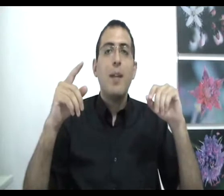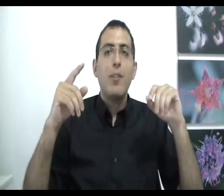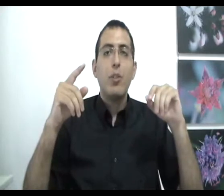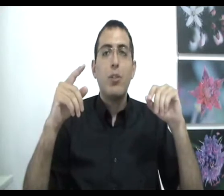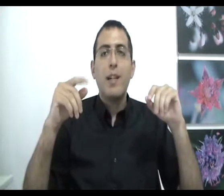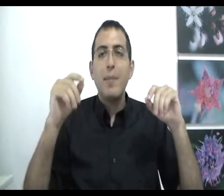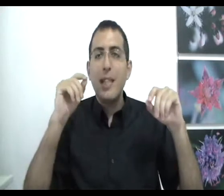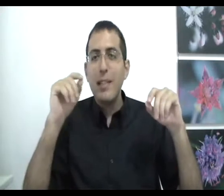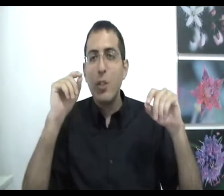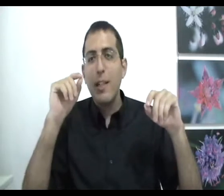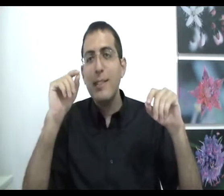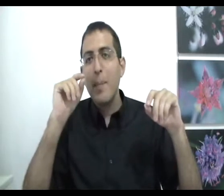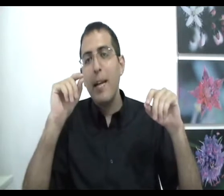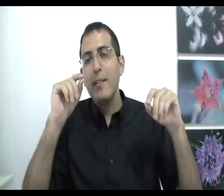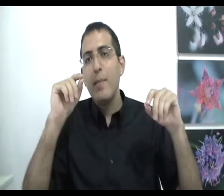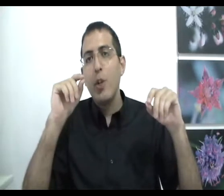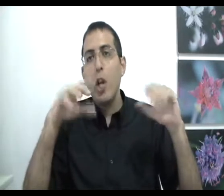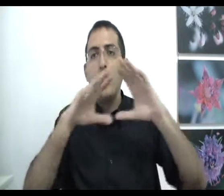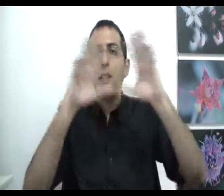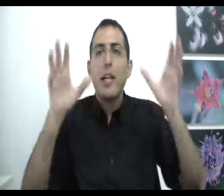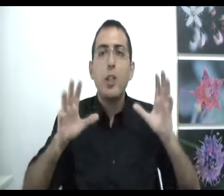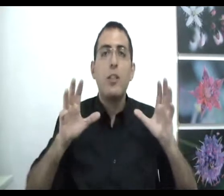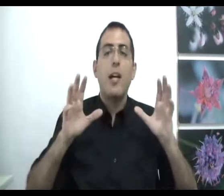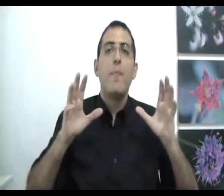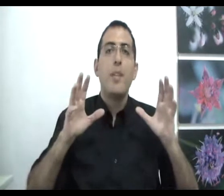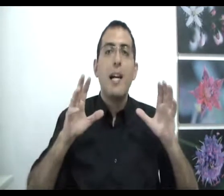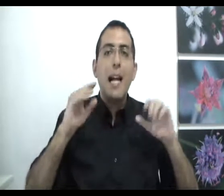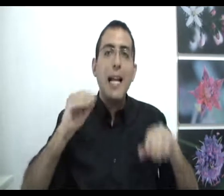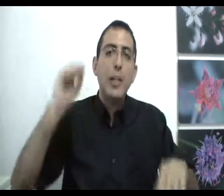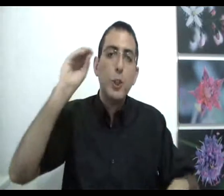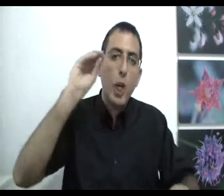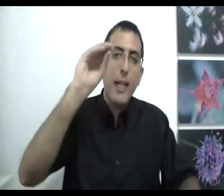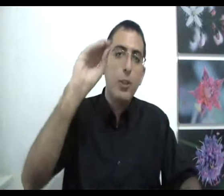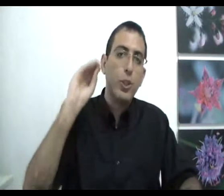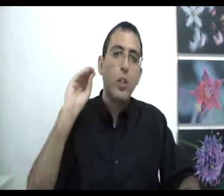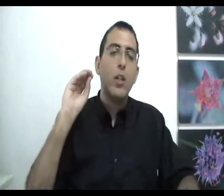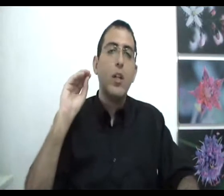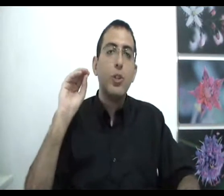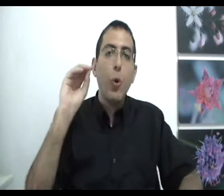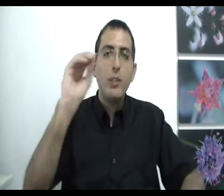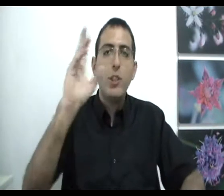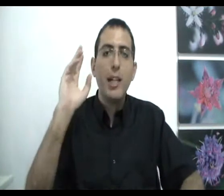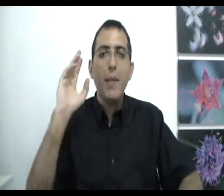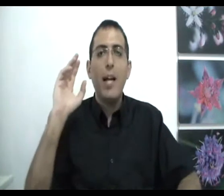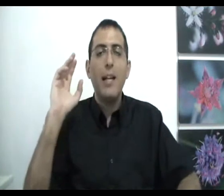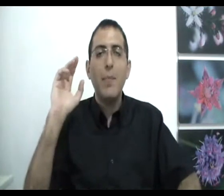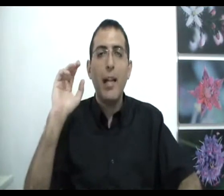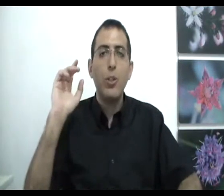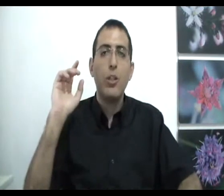להרגיש יותר טוב האדם צריך לנסות להצמד לא לשיטה כשיטה, אלא לשורש שהוא זה שגירם לאדם להרגיש יותר